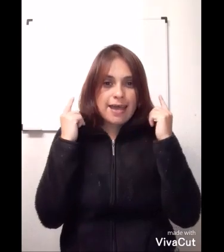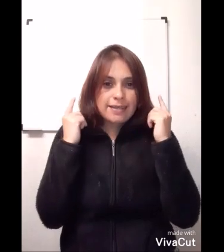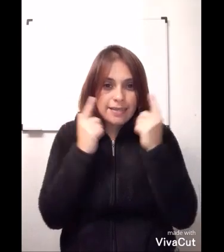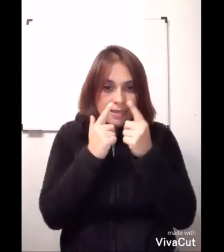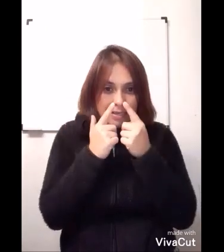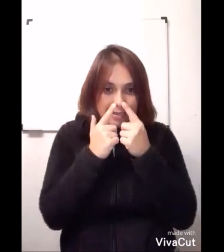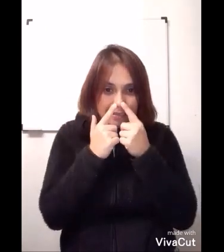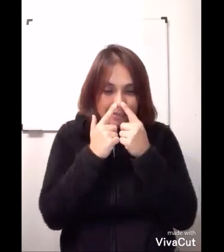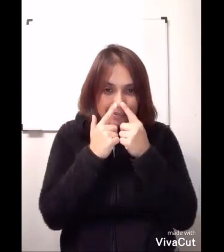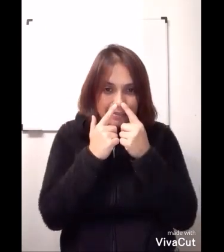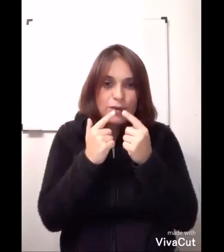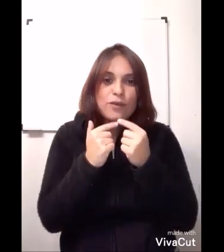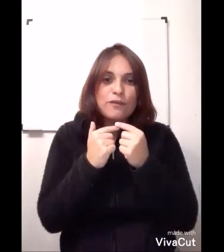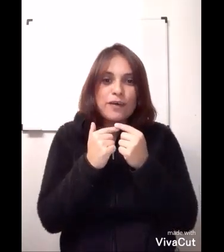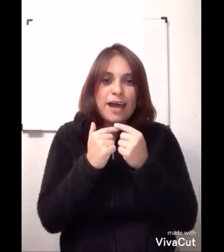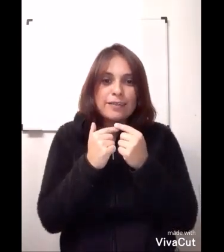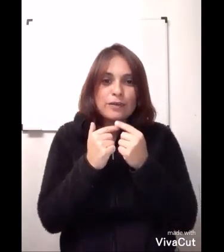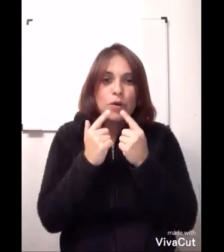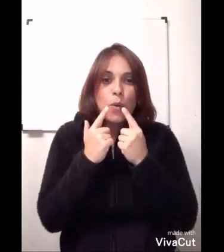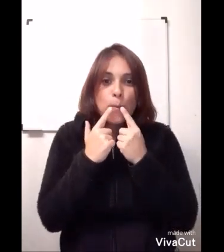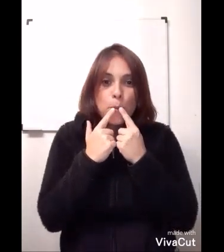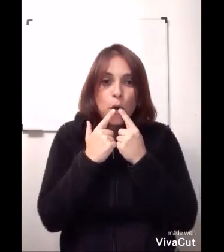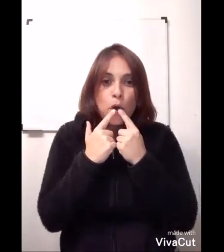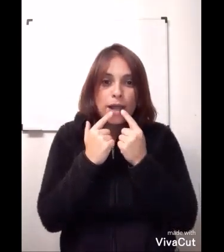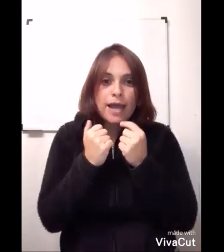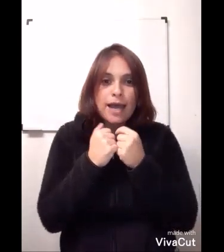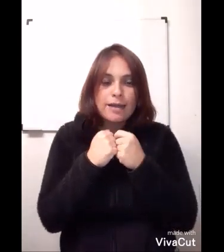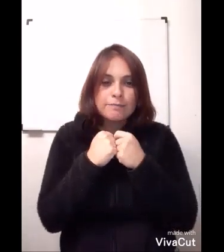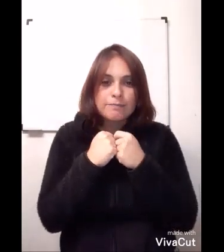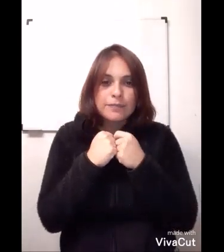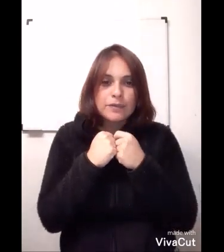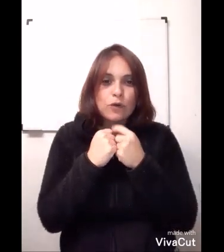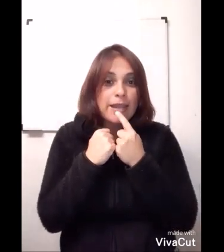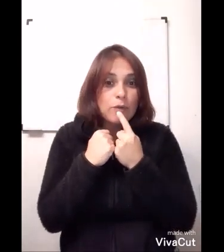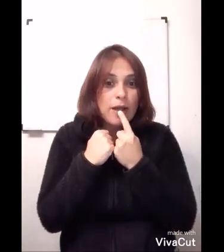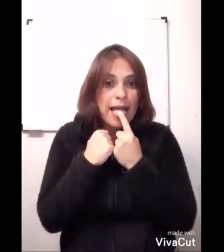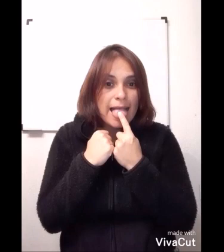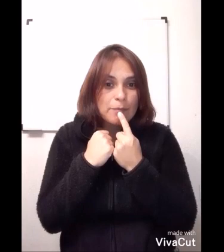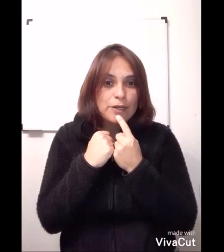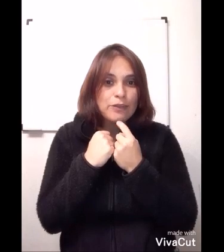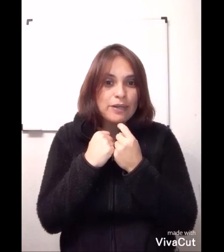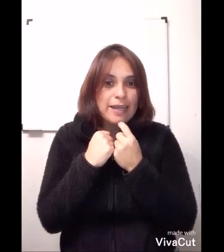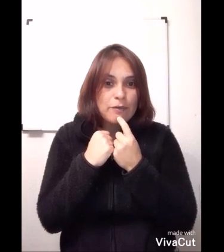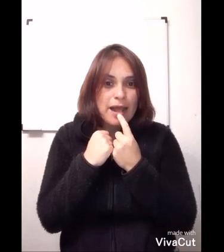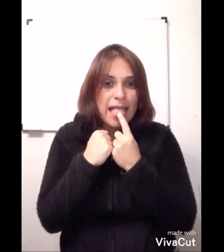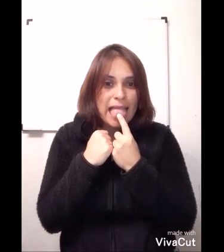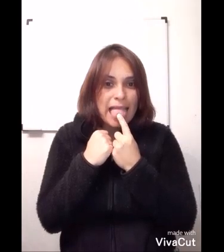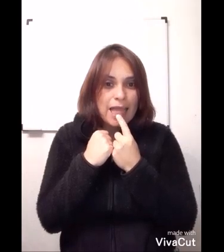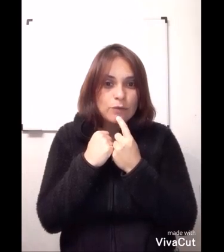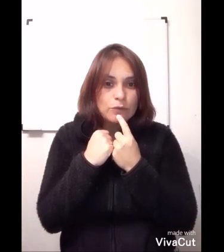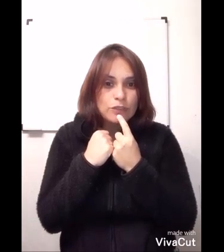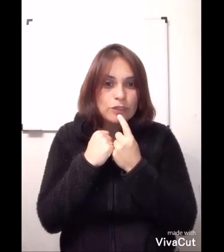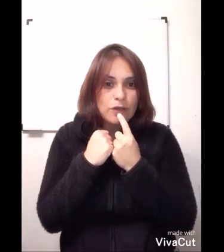nariz, olfato, boca o lengua, perdón, lengua, gusto,